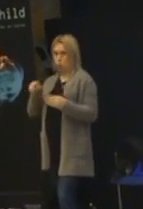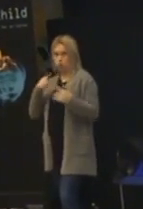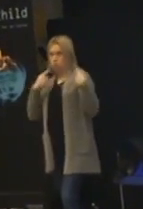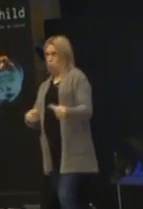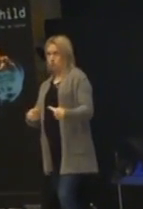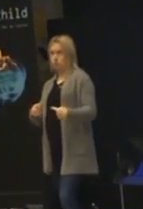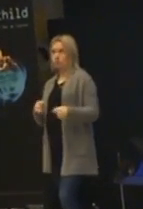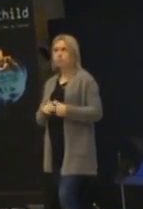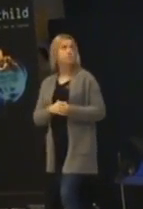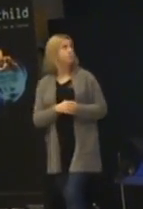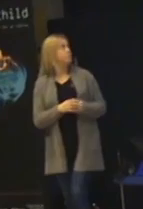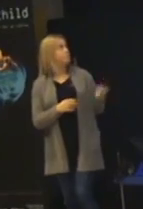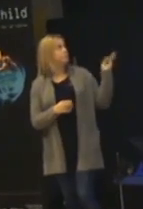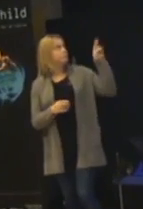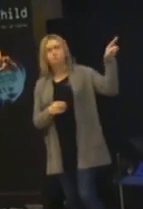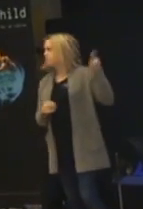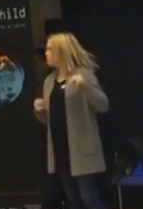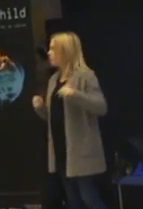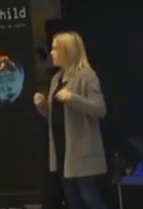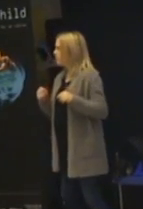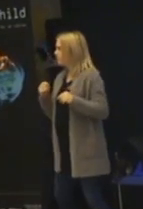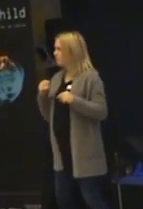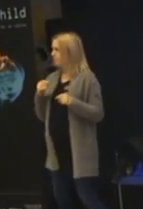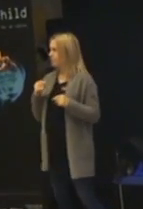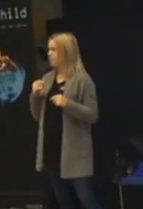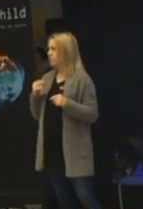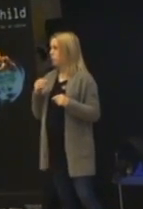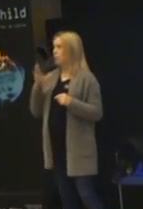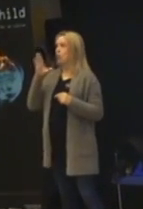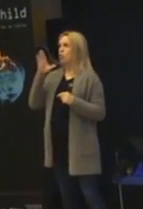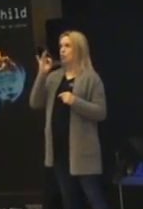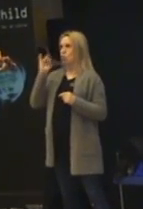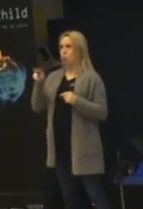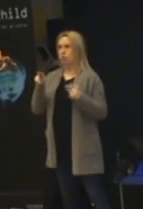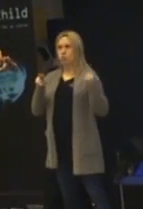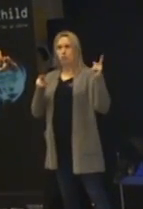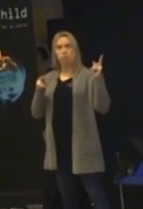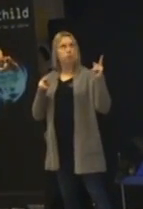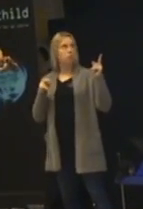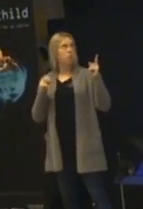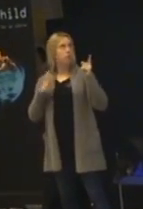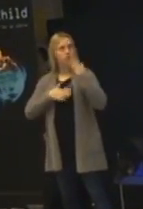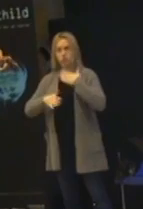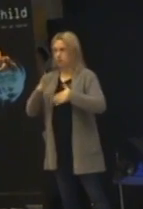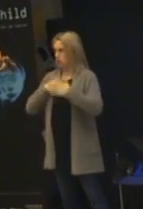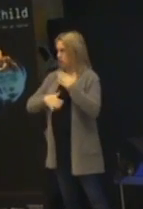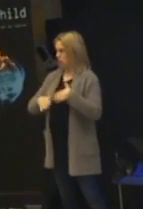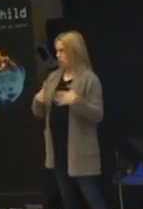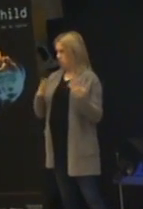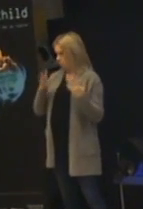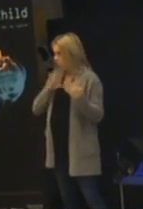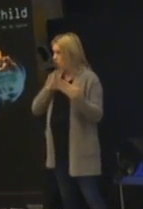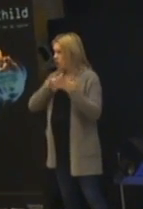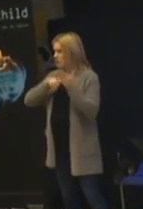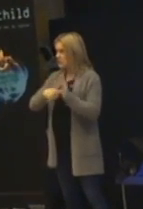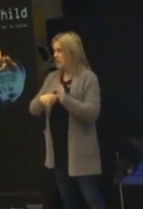Ron. Jätteintressant. Lite så här. Doldis. Därför att han väcker ju alltid. Vad skulle han kunna ha de här over-excitabilities? Jo